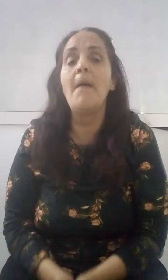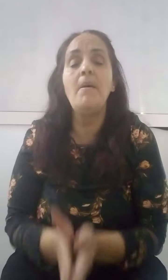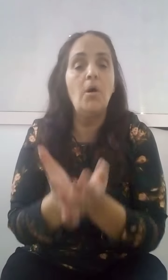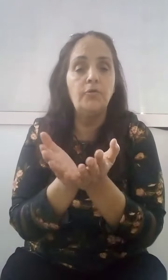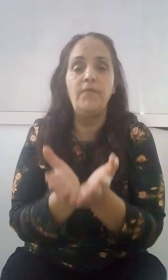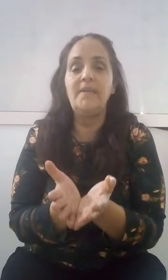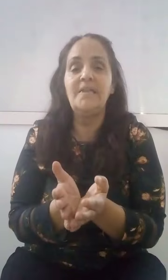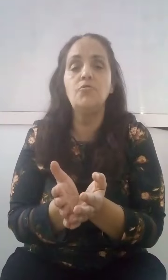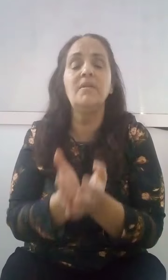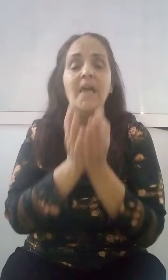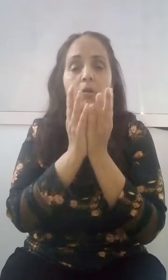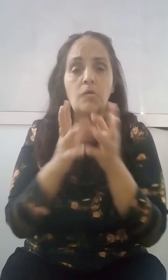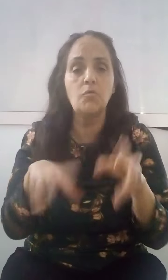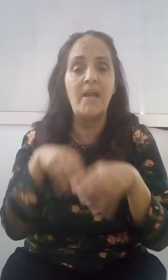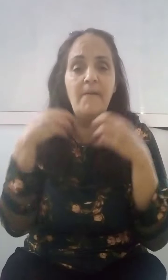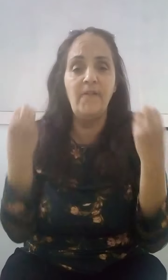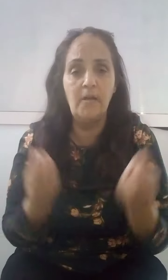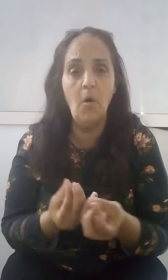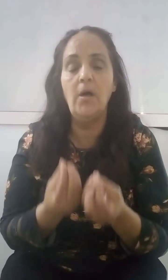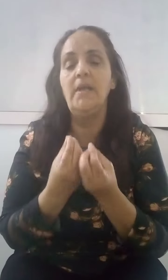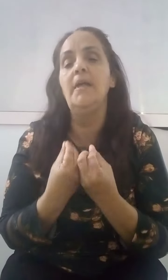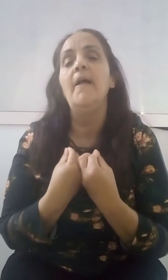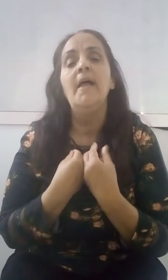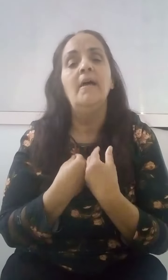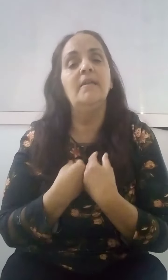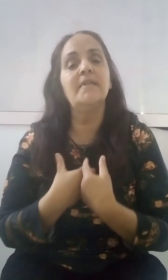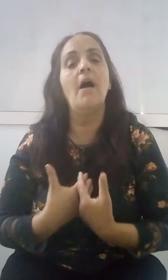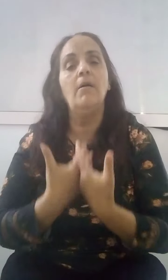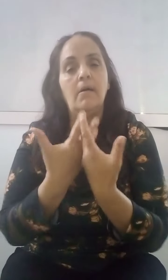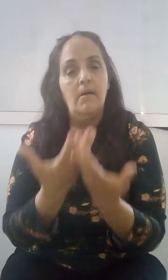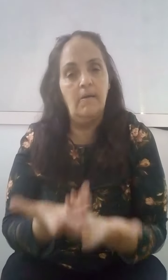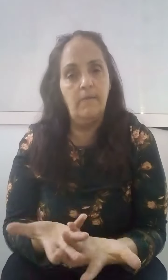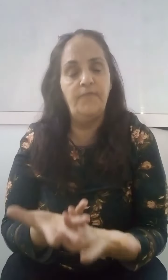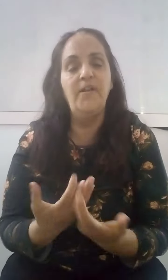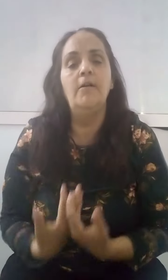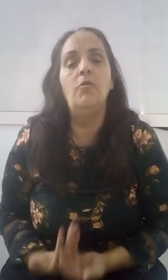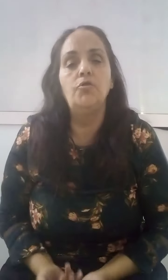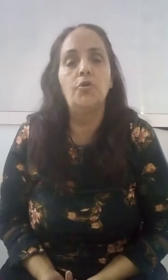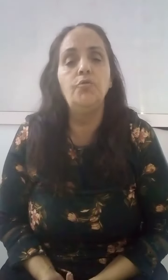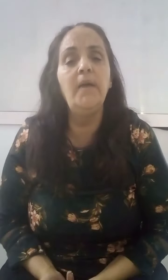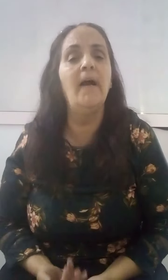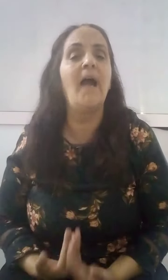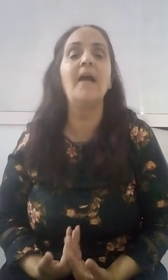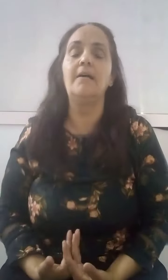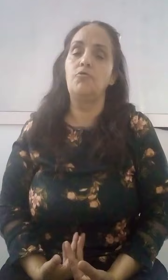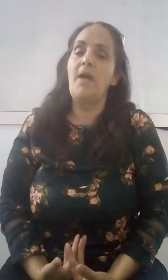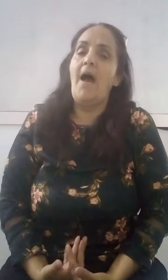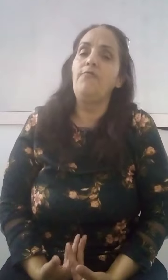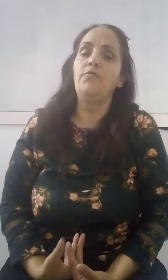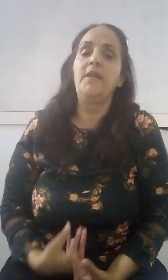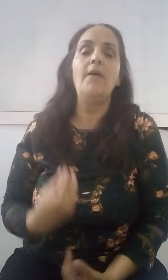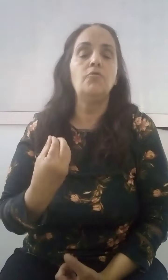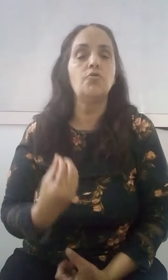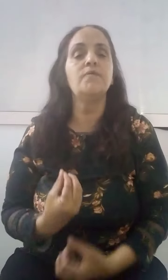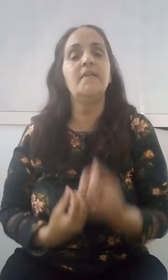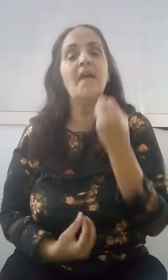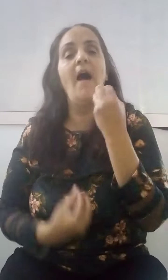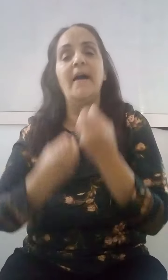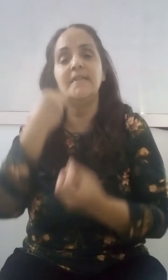ميمور دفندتود, quel que soit l'événement اللي نتا فيه aujourdهي, راك تي أفرنتي على une chose هيا رادي